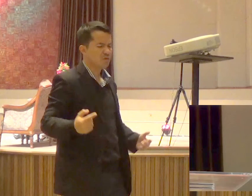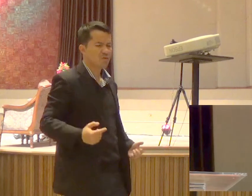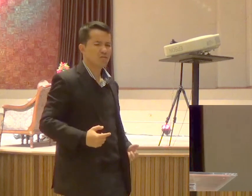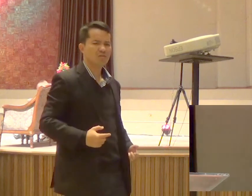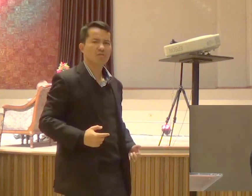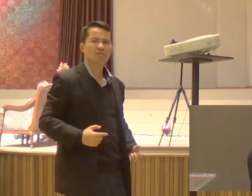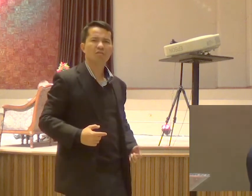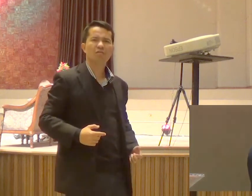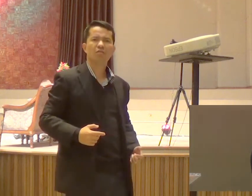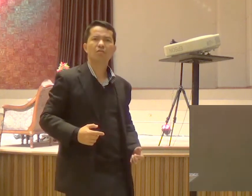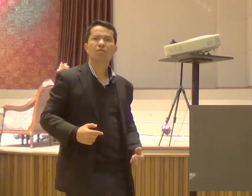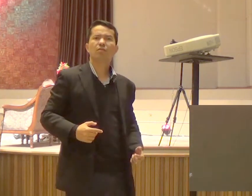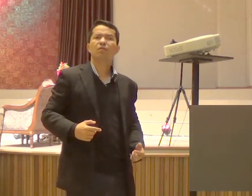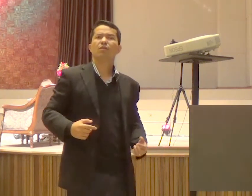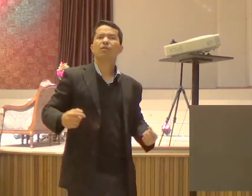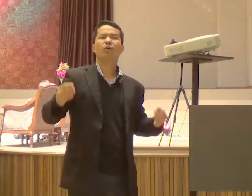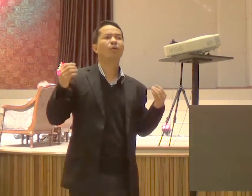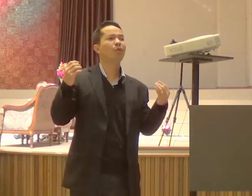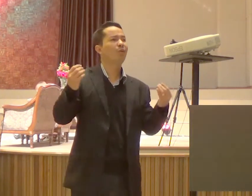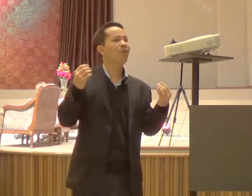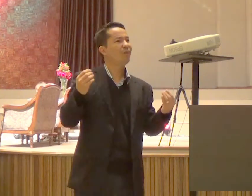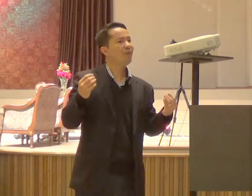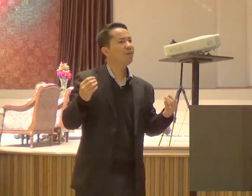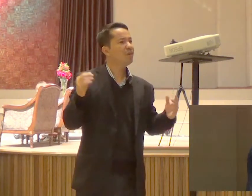recalcitrares Contra Os aguilhões